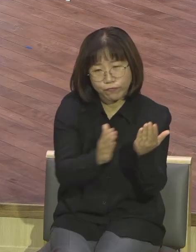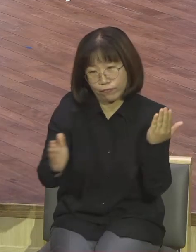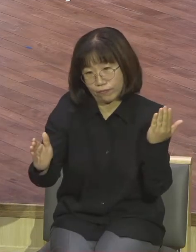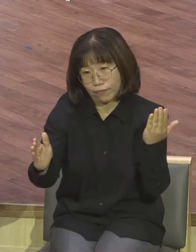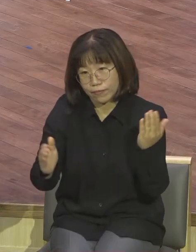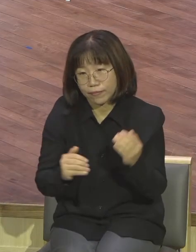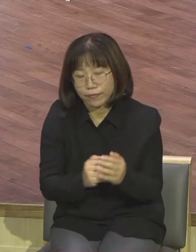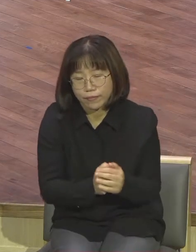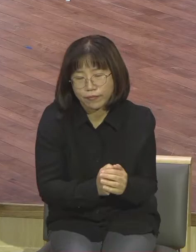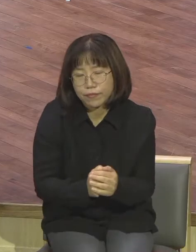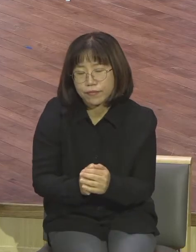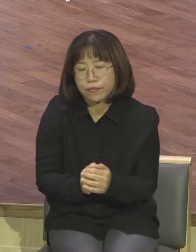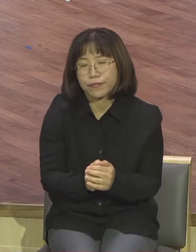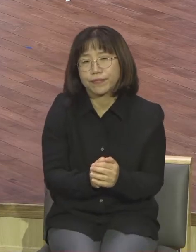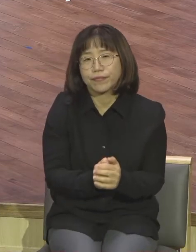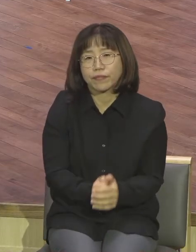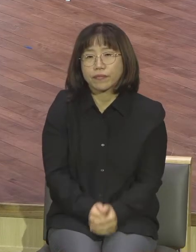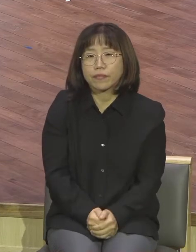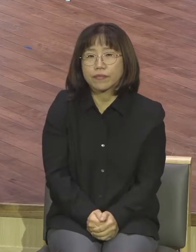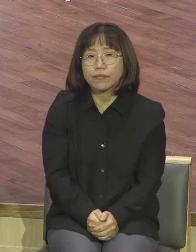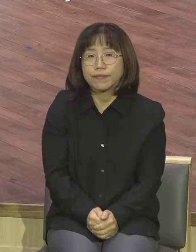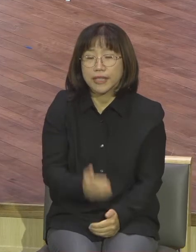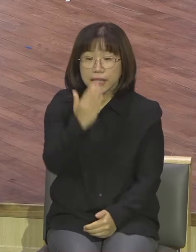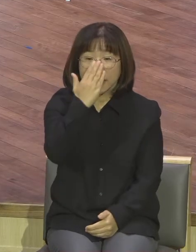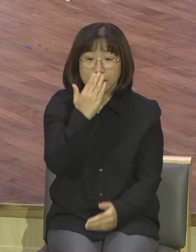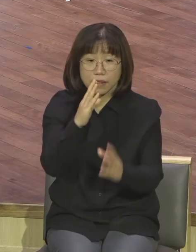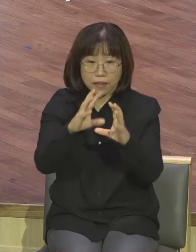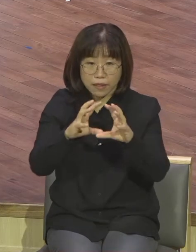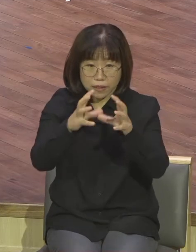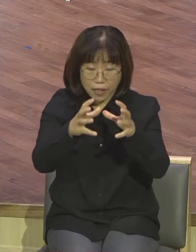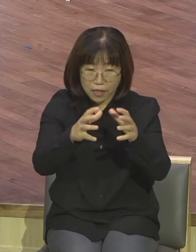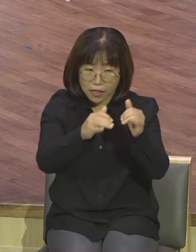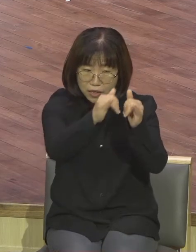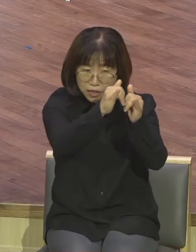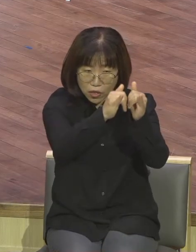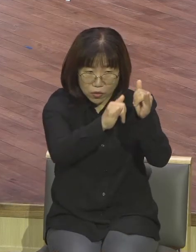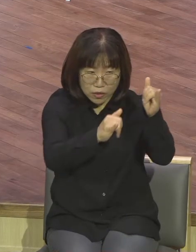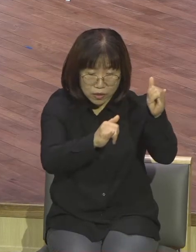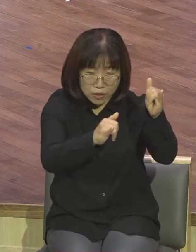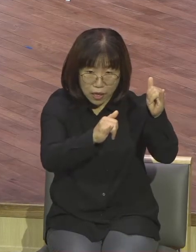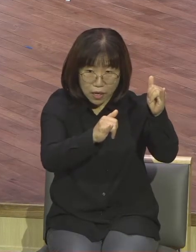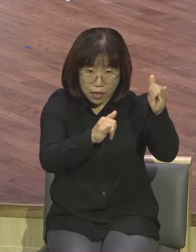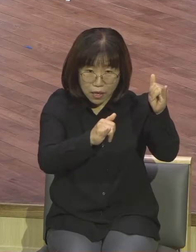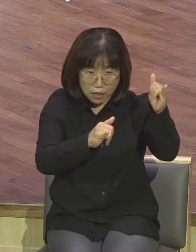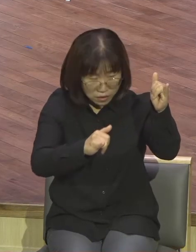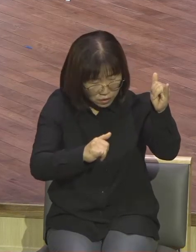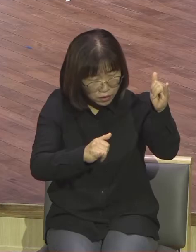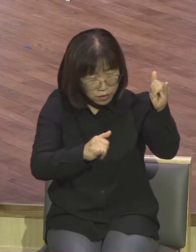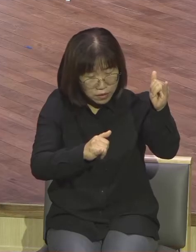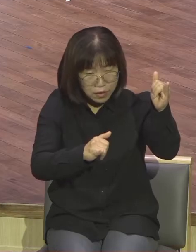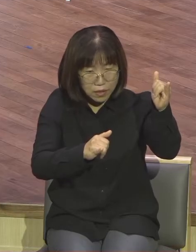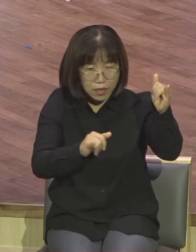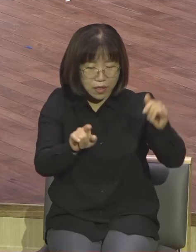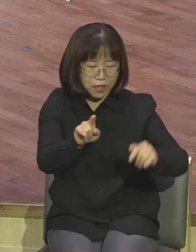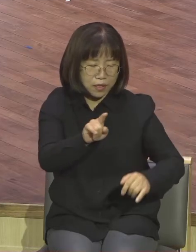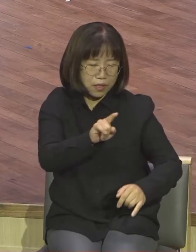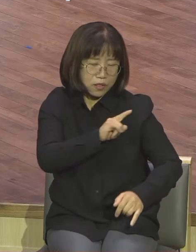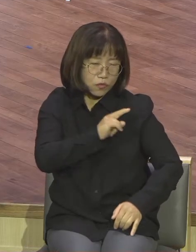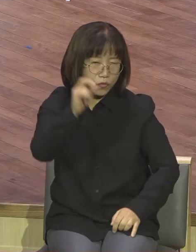살펴볼 이 말씀은 이스라엘 역사를 통틀어서 가장 위대한 왕이라고 불려지는